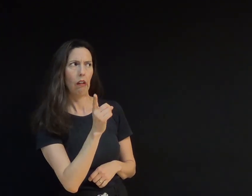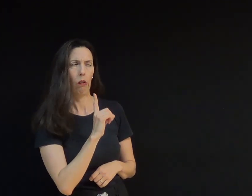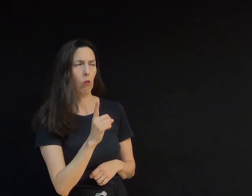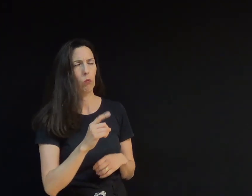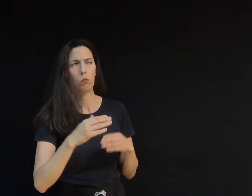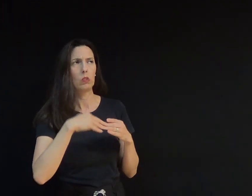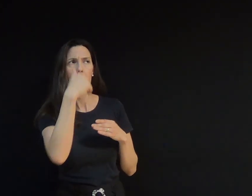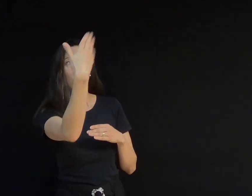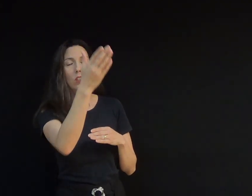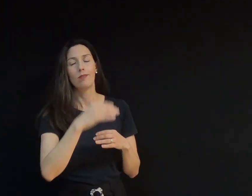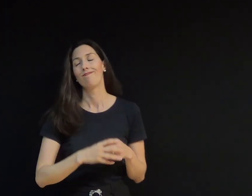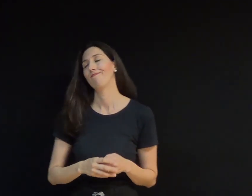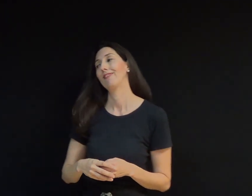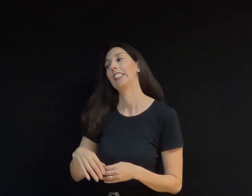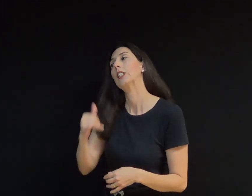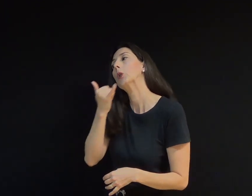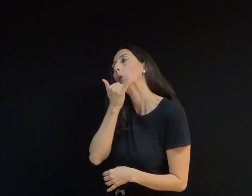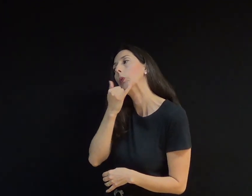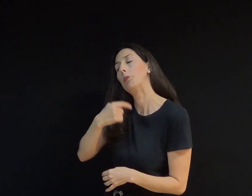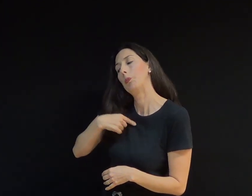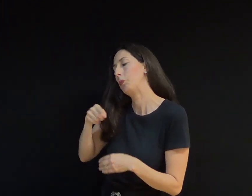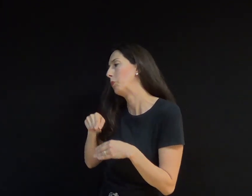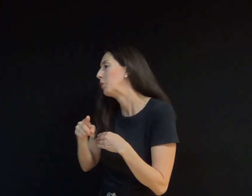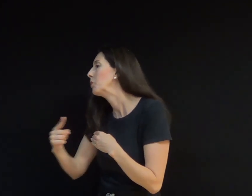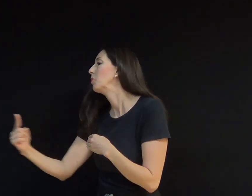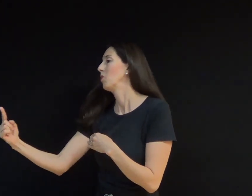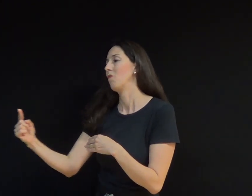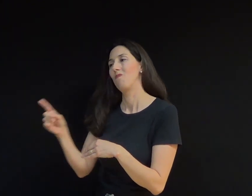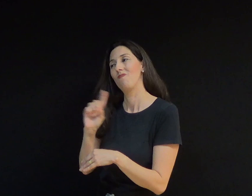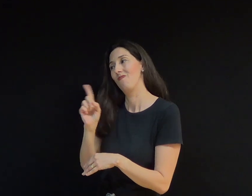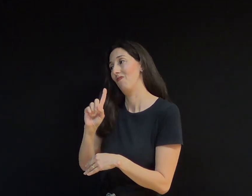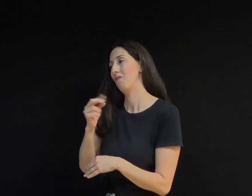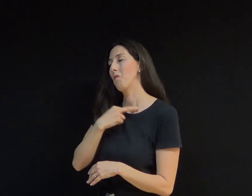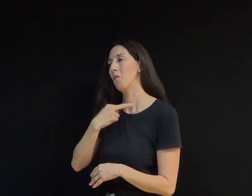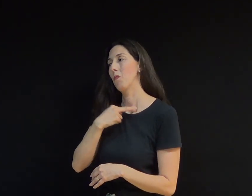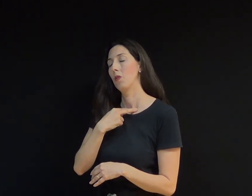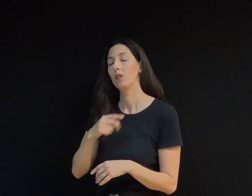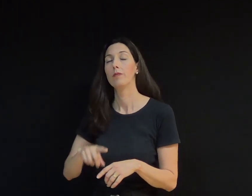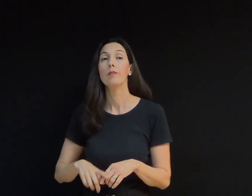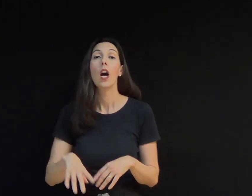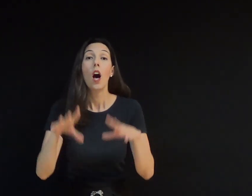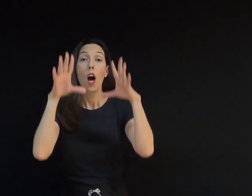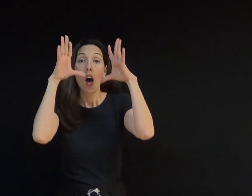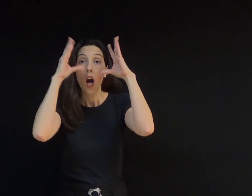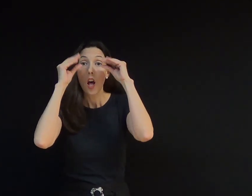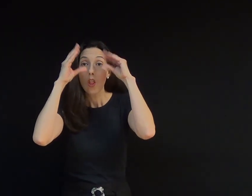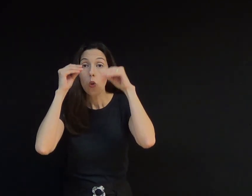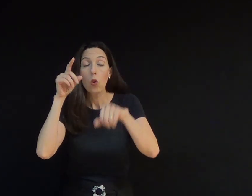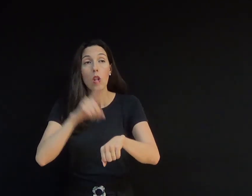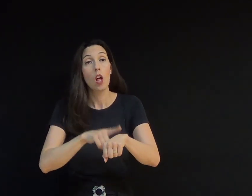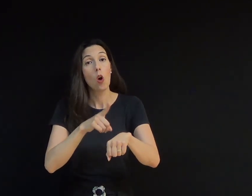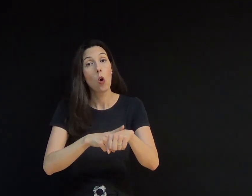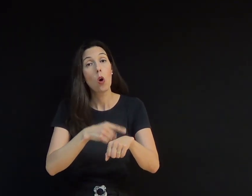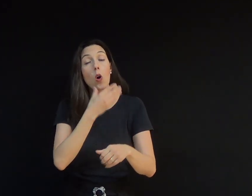Então não podemos entrar, eles responderam. À noite, quando o marido chegou, ela contou-lhes o que aconteceu.